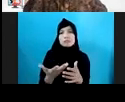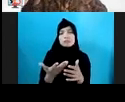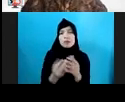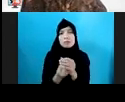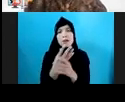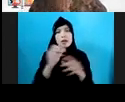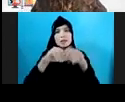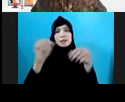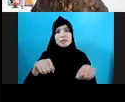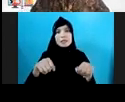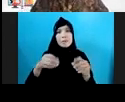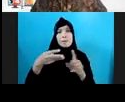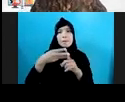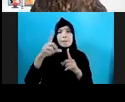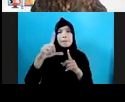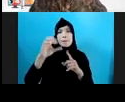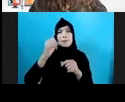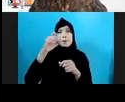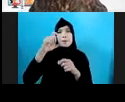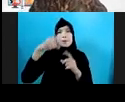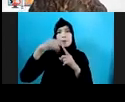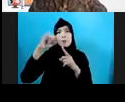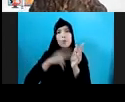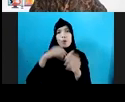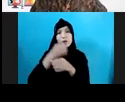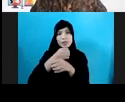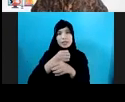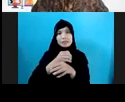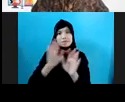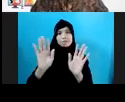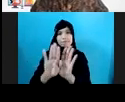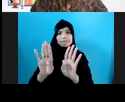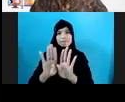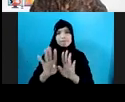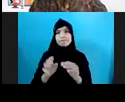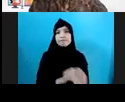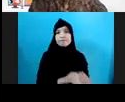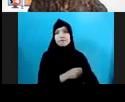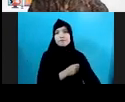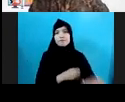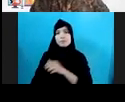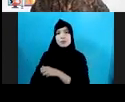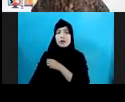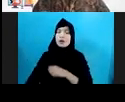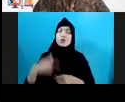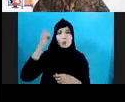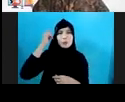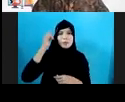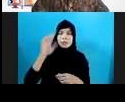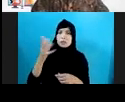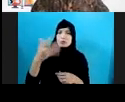Supaya tidak tersebar konten-konten itu. Saya pikir ini sudah banyak yang menginisiasinya. Tapi di Indonesia ini belum maksimal.